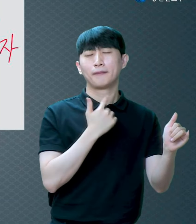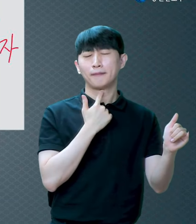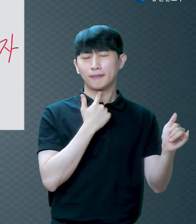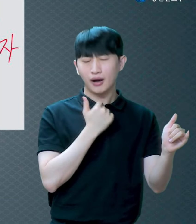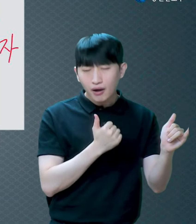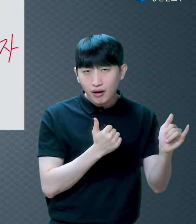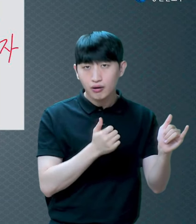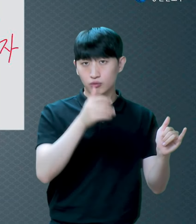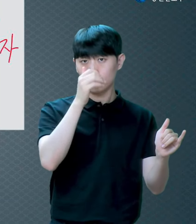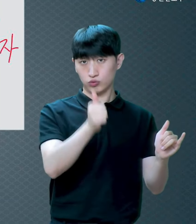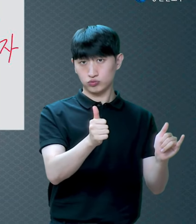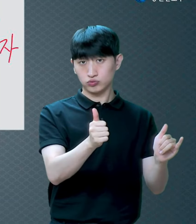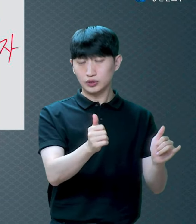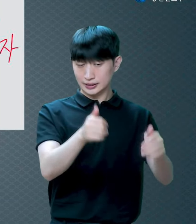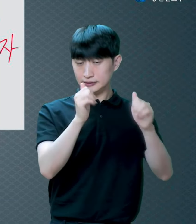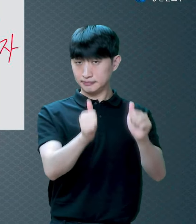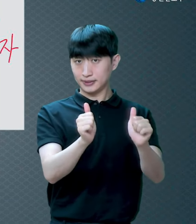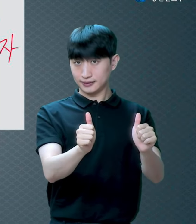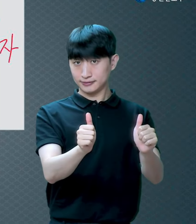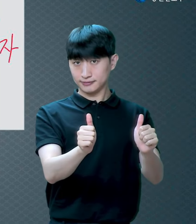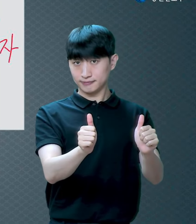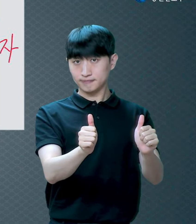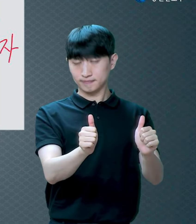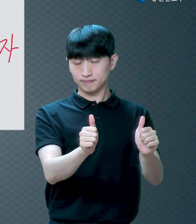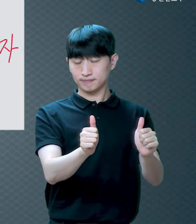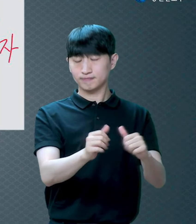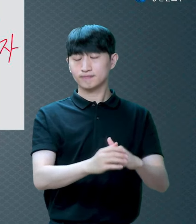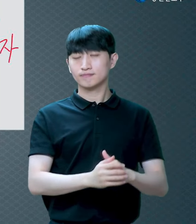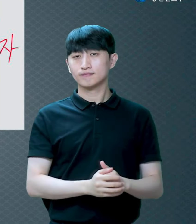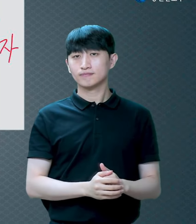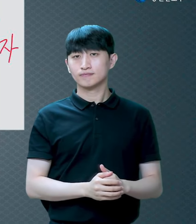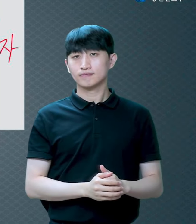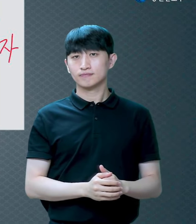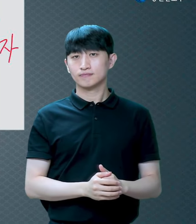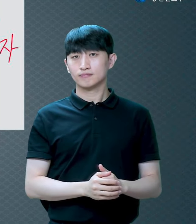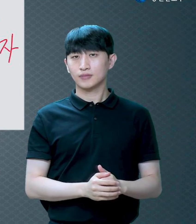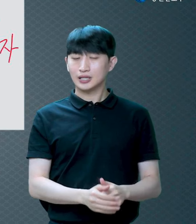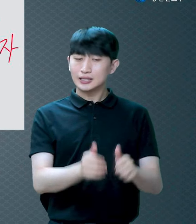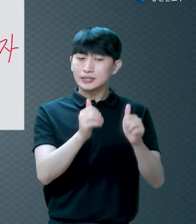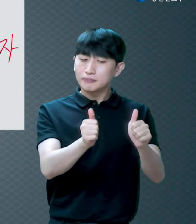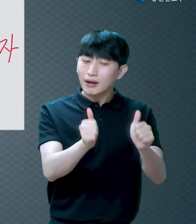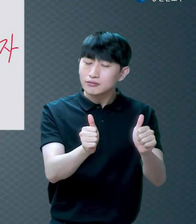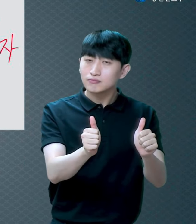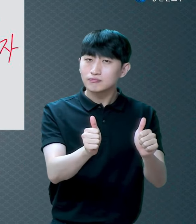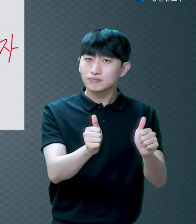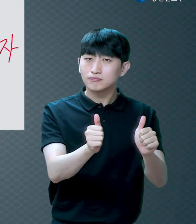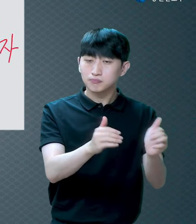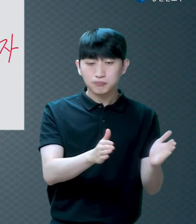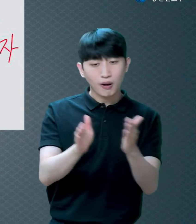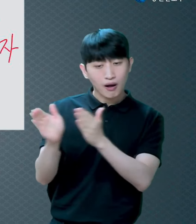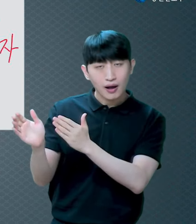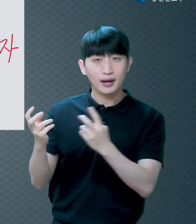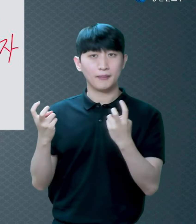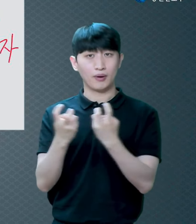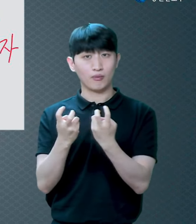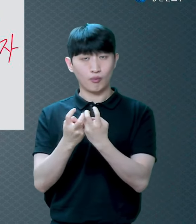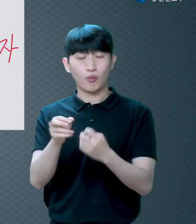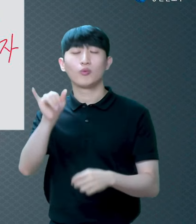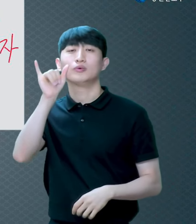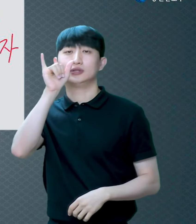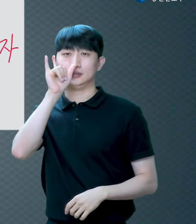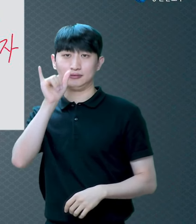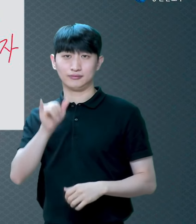받는 것이 사실인데 심판을 피할 수 있는 방법이 있다는 얘기잖아요